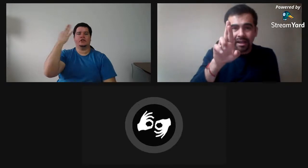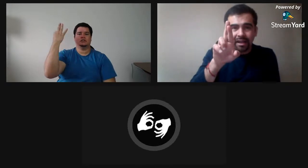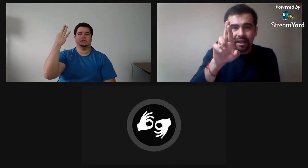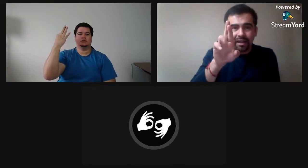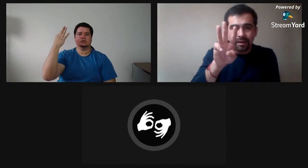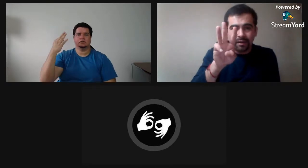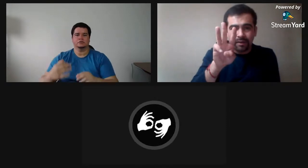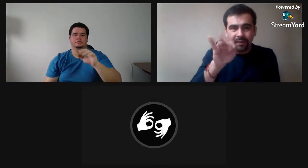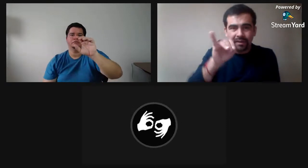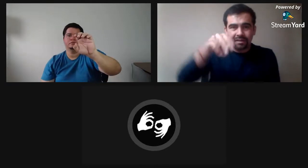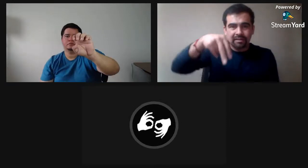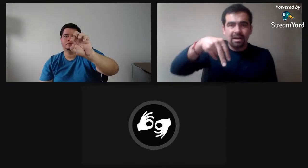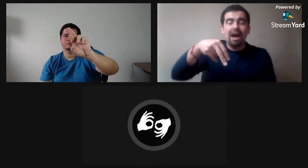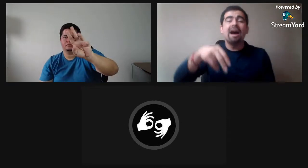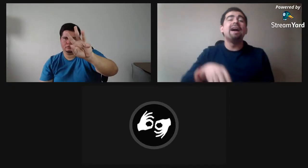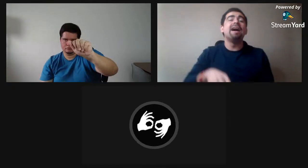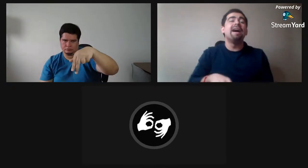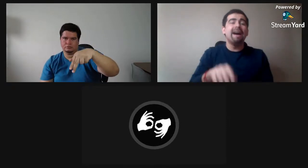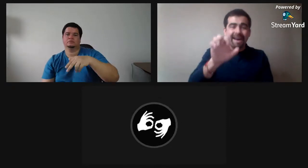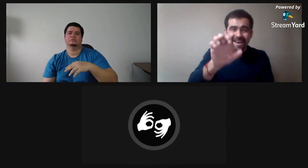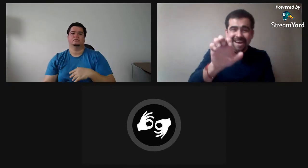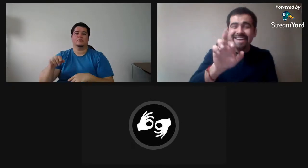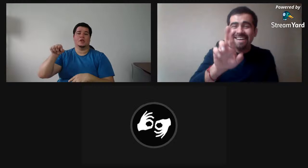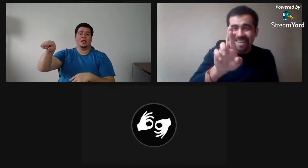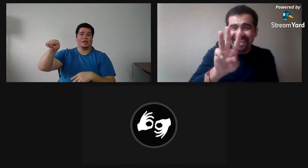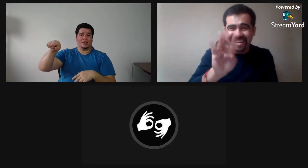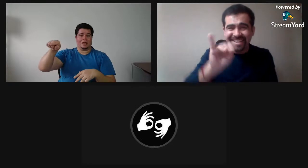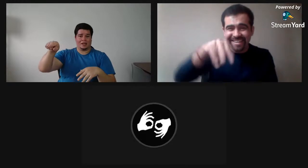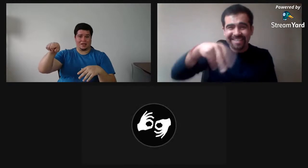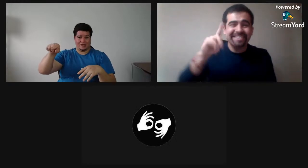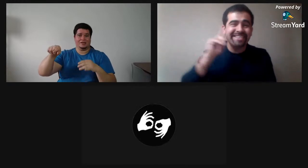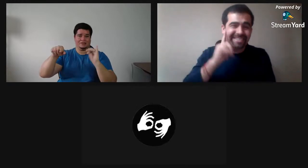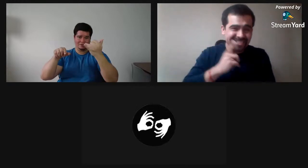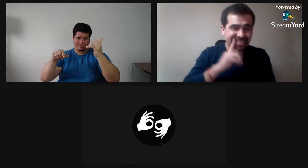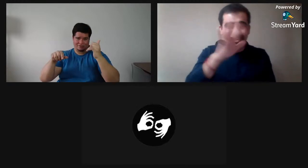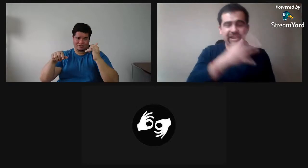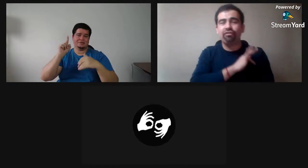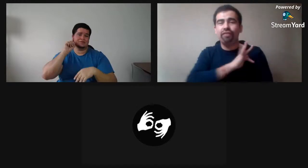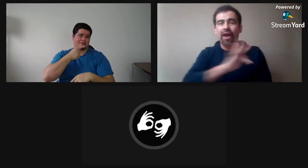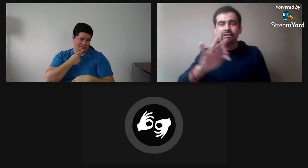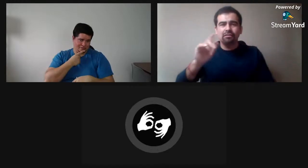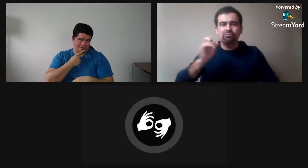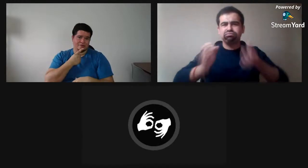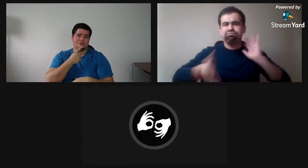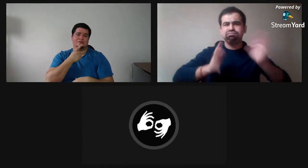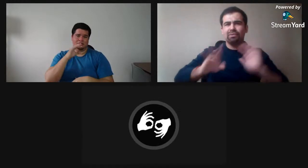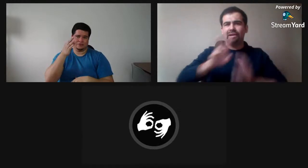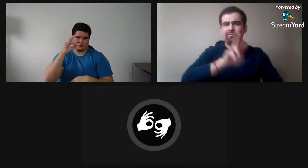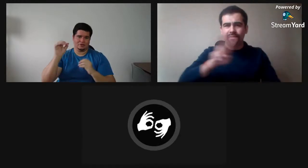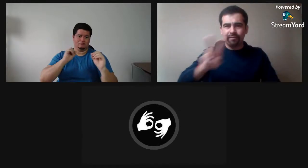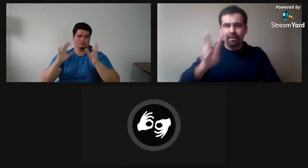seguir a un perfil en Instagram que es a Erwin, me parece. Que es un sordo